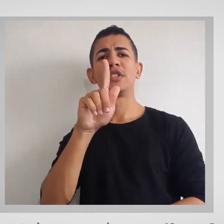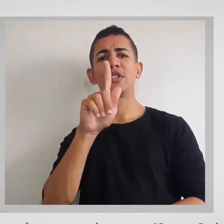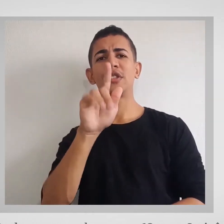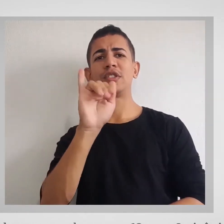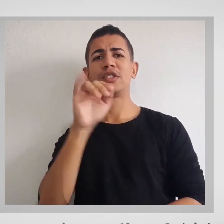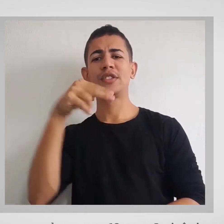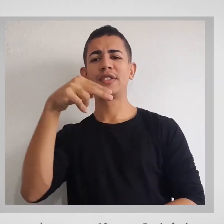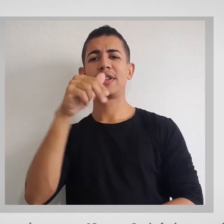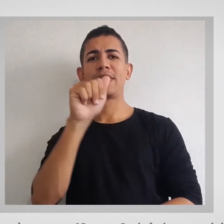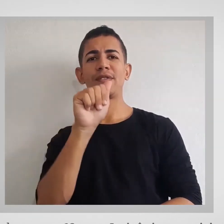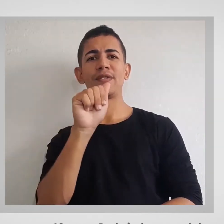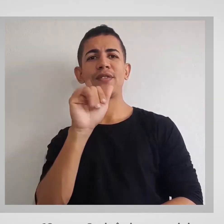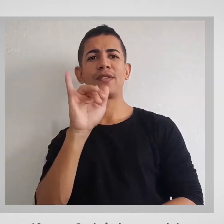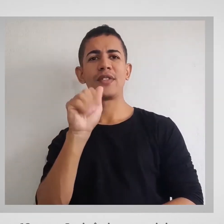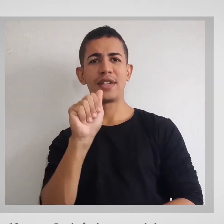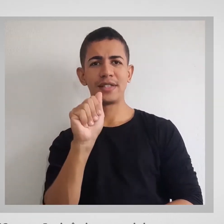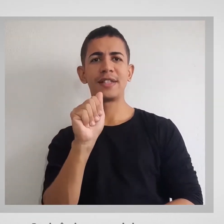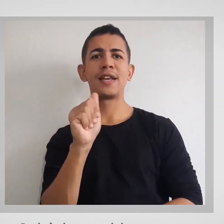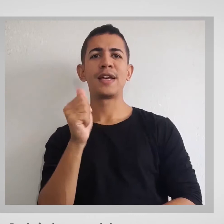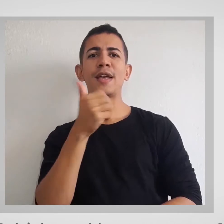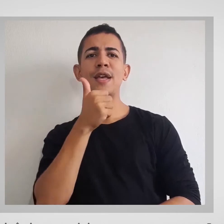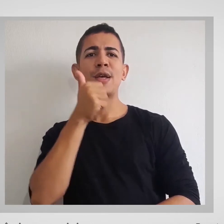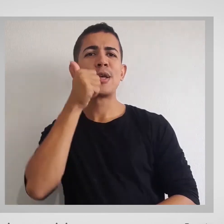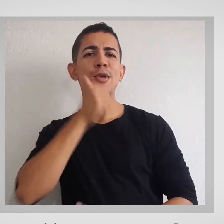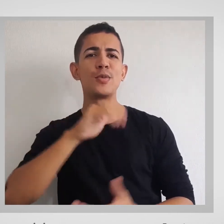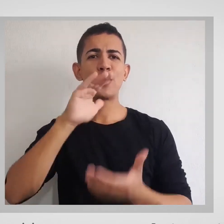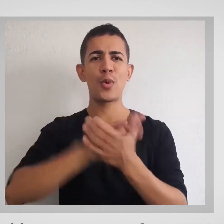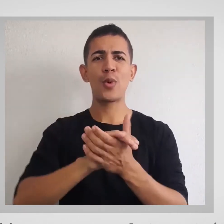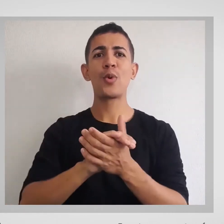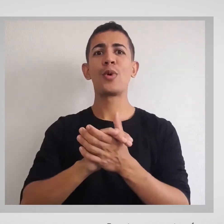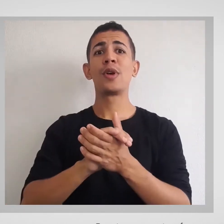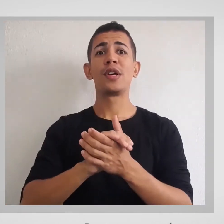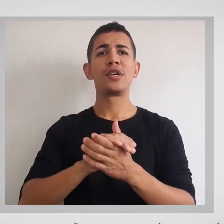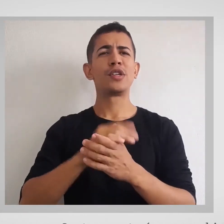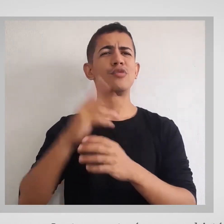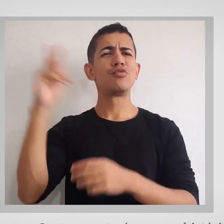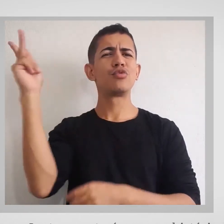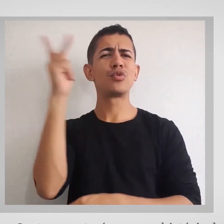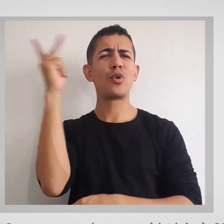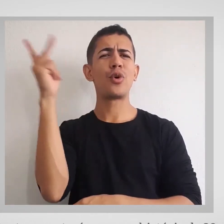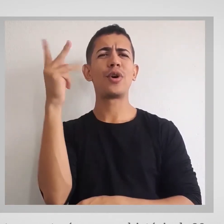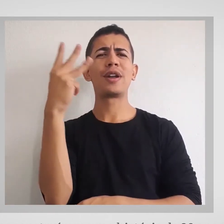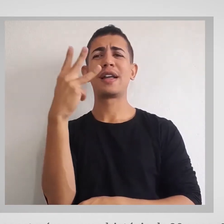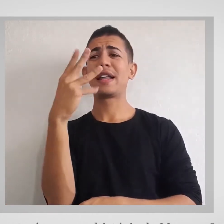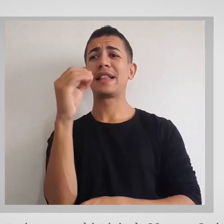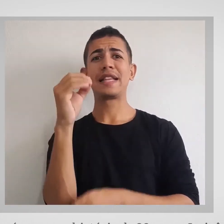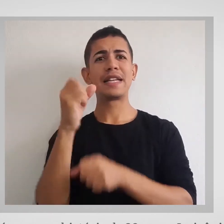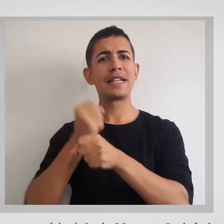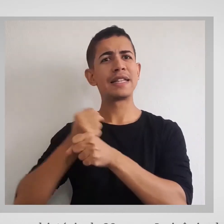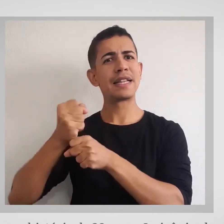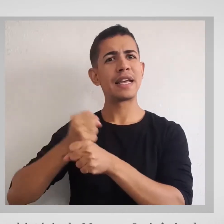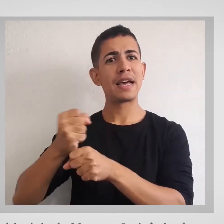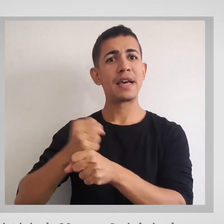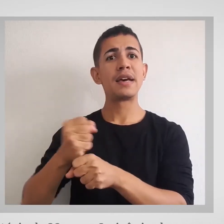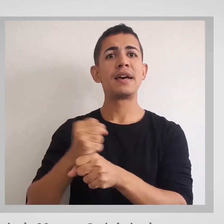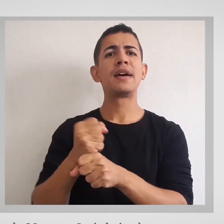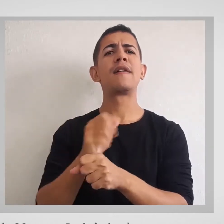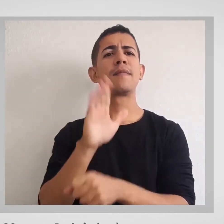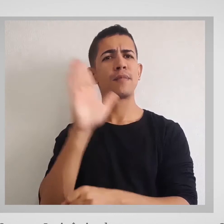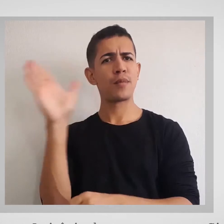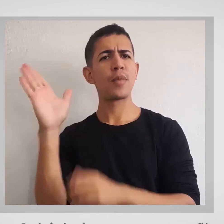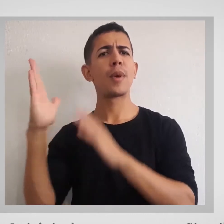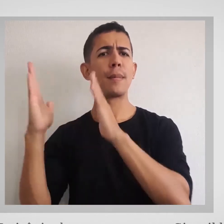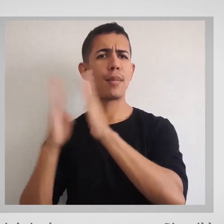a sua esposa. Juntos construíram uma história de 30 anos. Josivânia chegou a morar com Givanildo e João Marcos em São